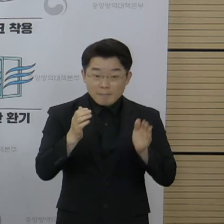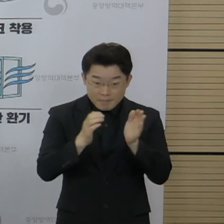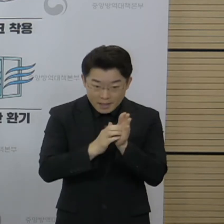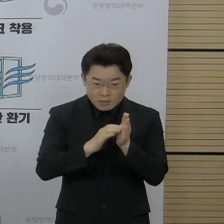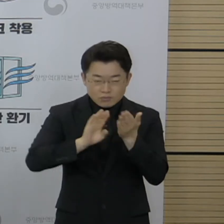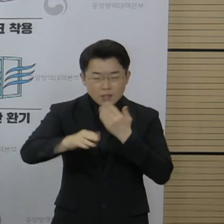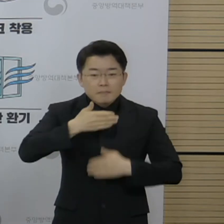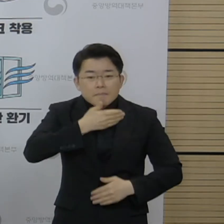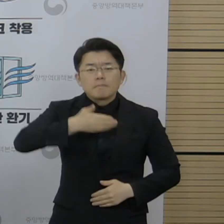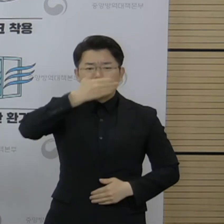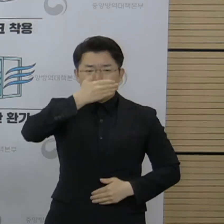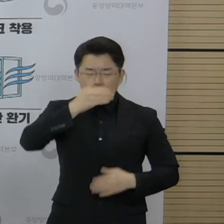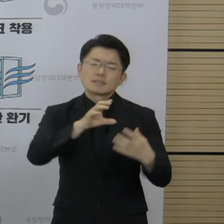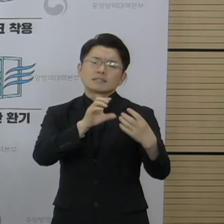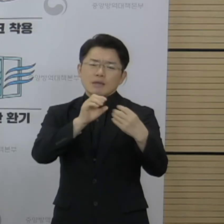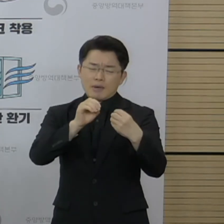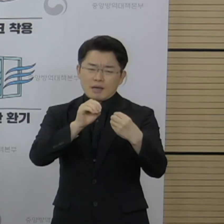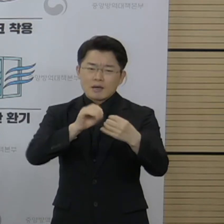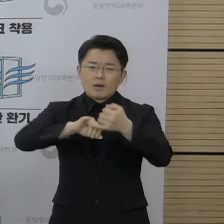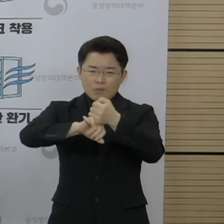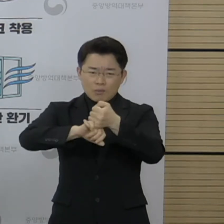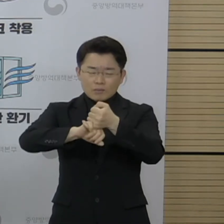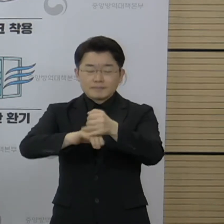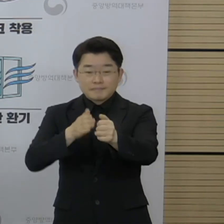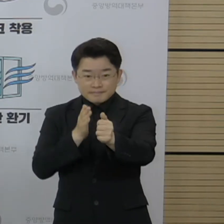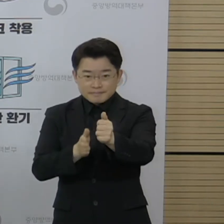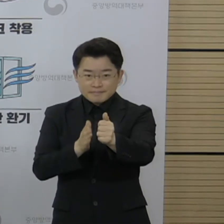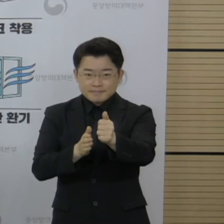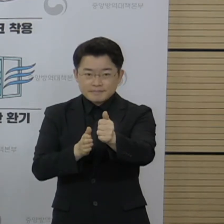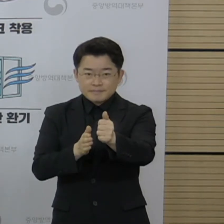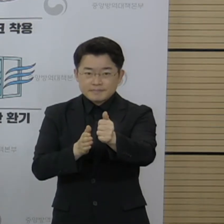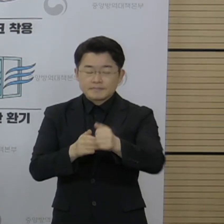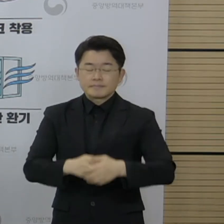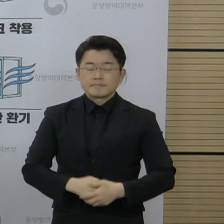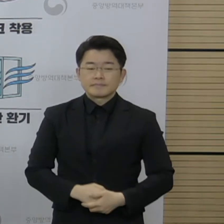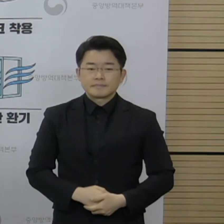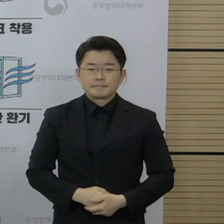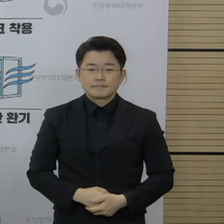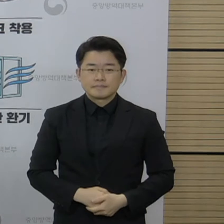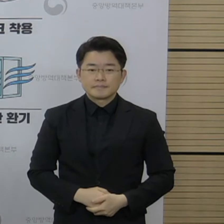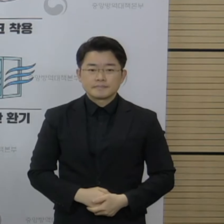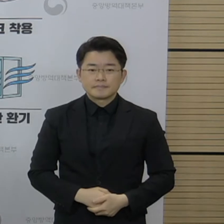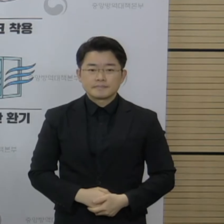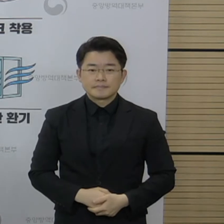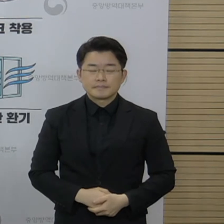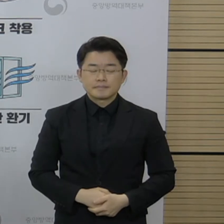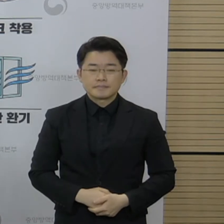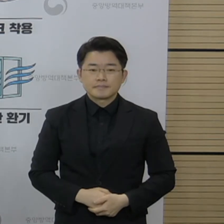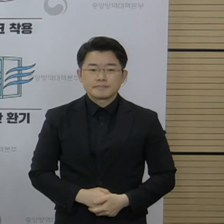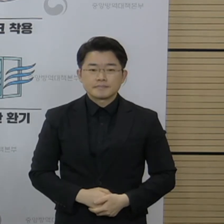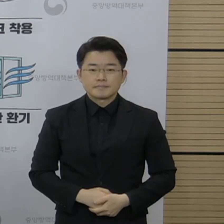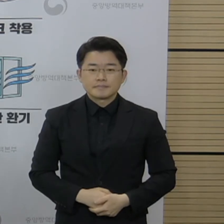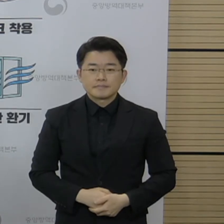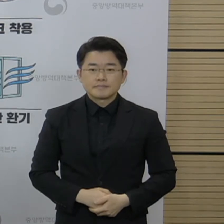섭취 전후의 대화 시에는 반드시 마스크를 착용해야 됨을 다시 한번 강조해서 알려드립니다.